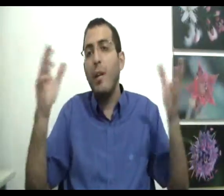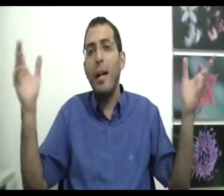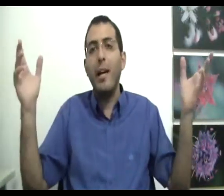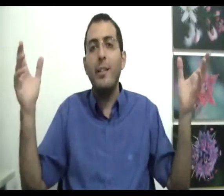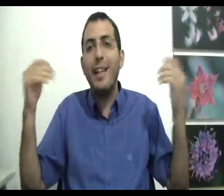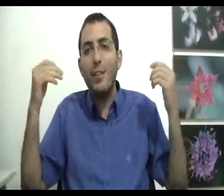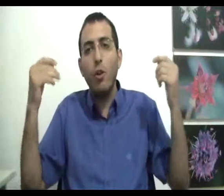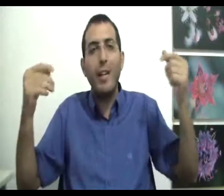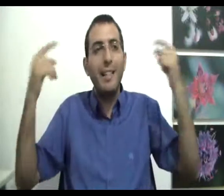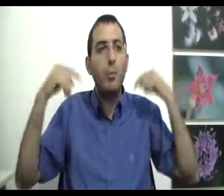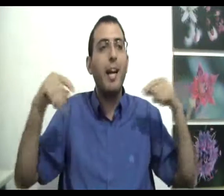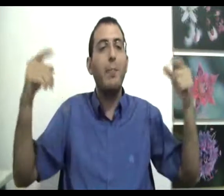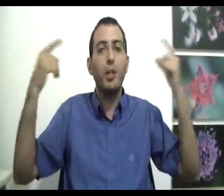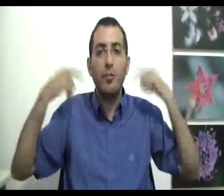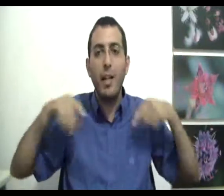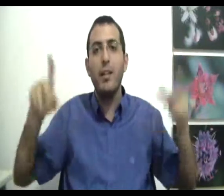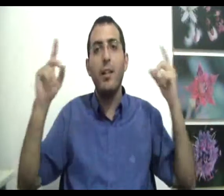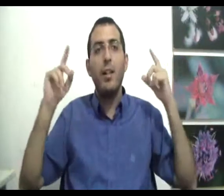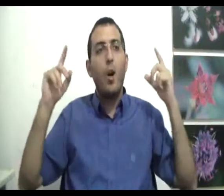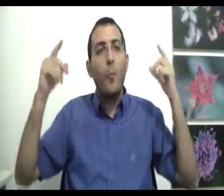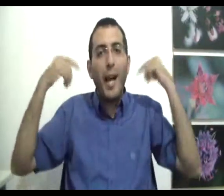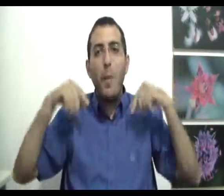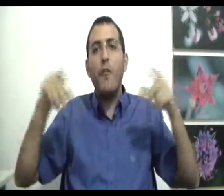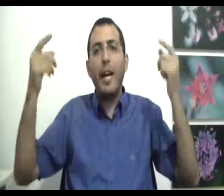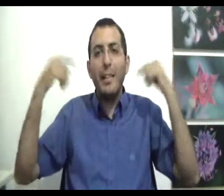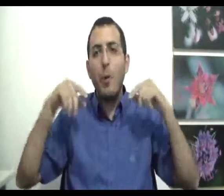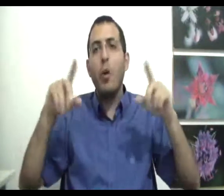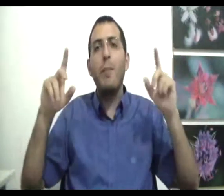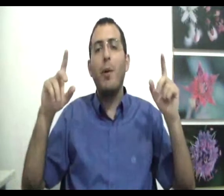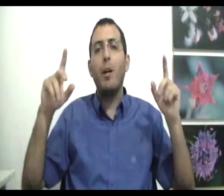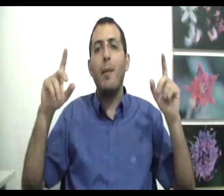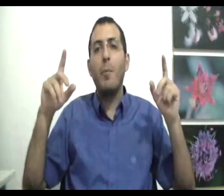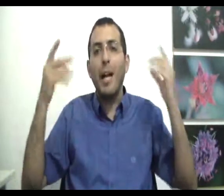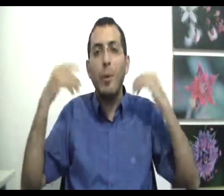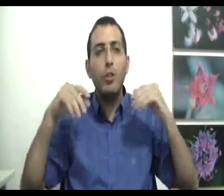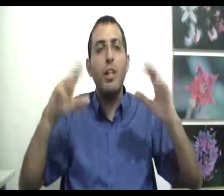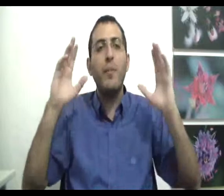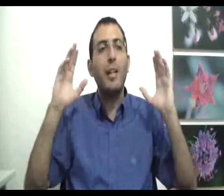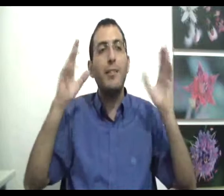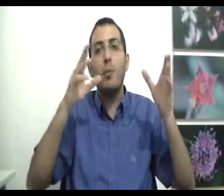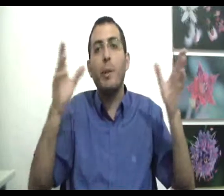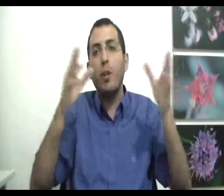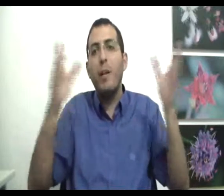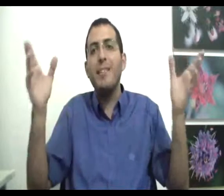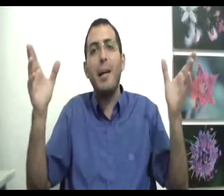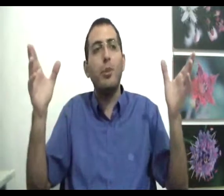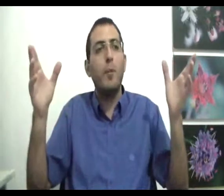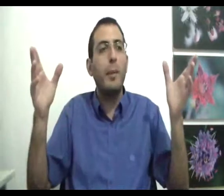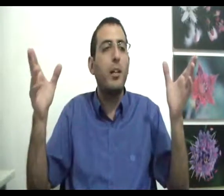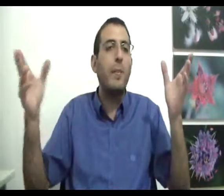האמה אחרת הילד עוד לא ניכש לו בכלל למחשבה הוא בכלל לא מפחד מה הוא יאכל בערוכה הוא בכלל בקושי לפיSU הוא יודע לזה, הוא לא יודע מזה אבא של הממה מבחינתיים